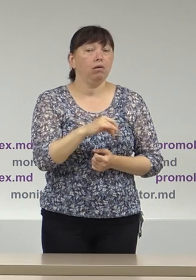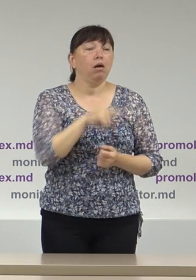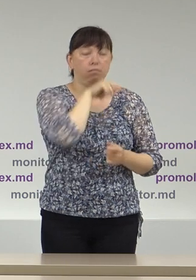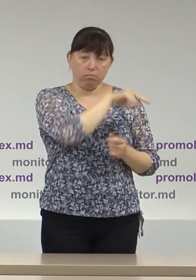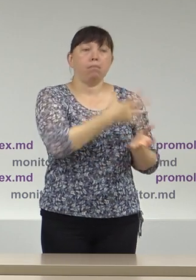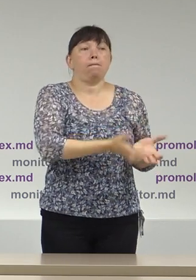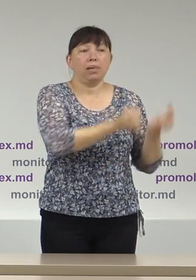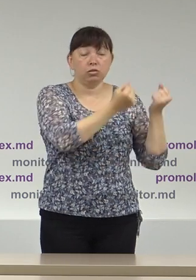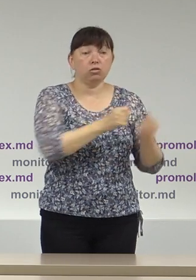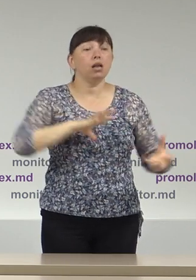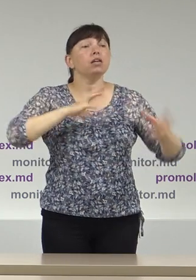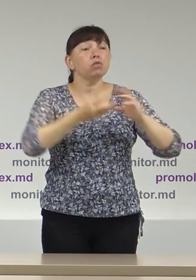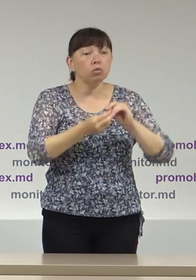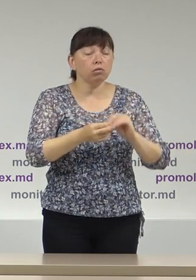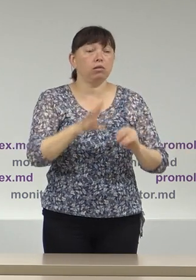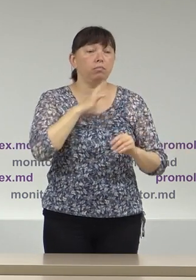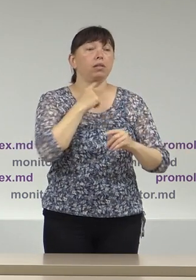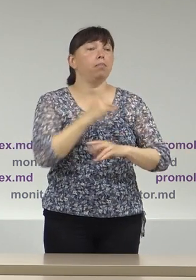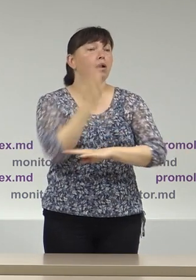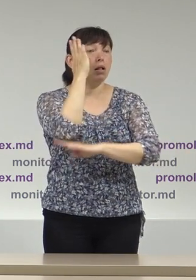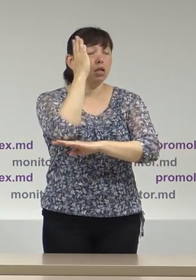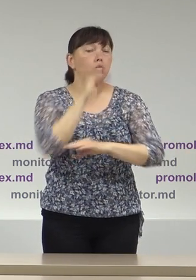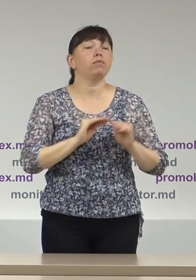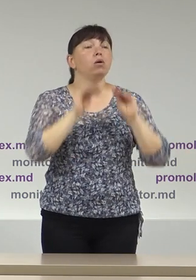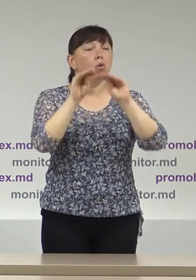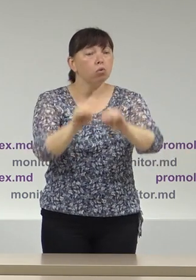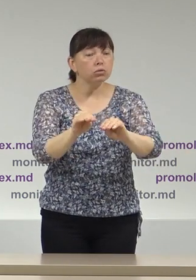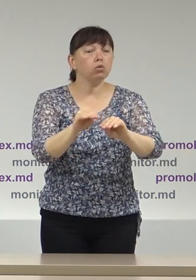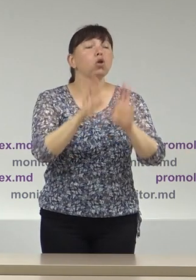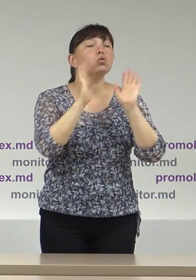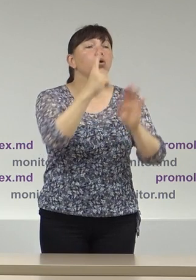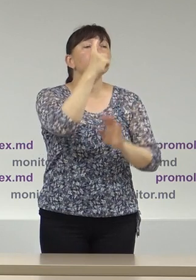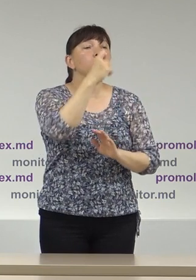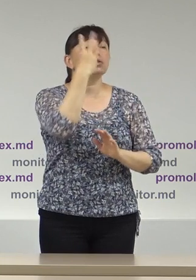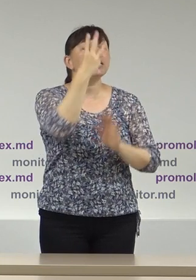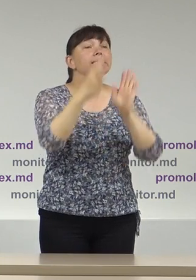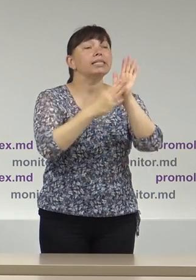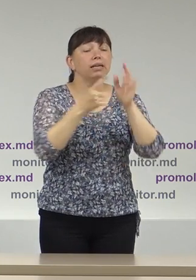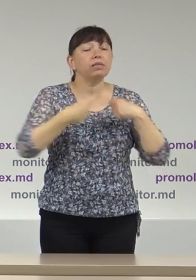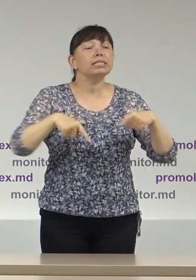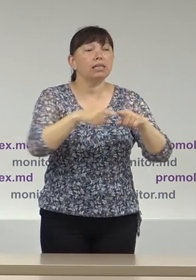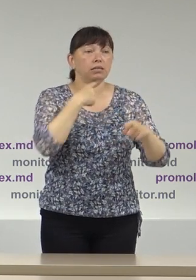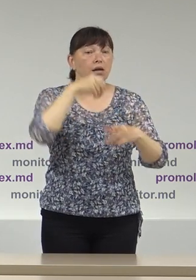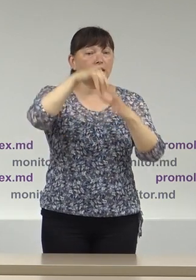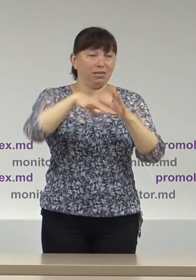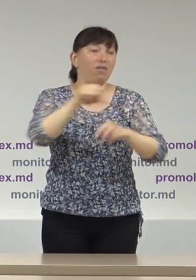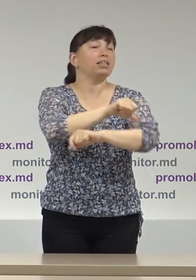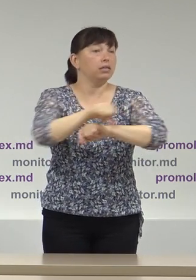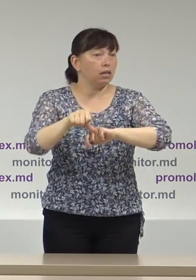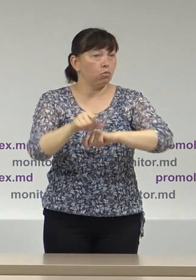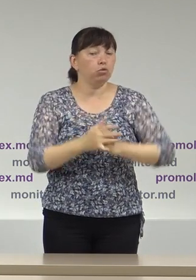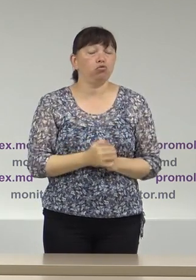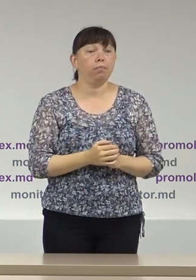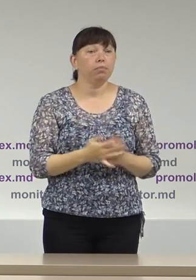respectiv, într-un final, fiind votate constituirea a doar 139 de secții de votare. În context,